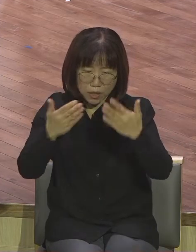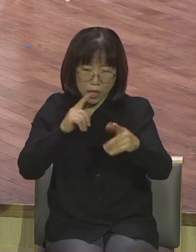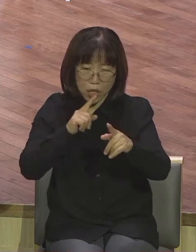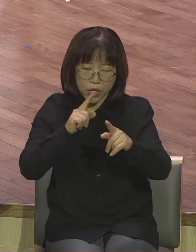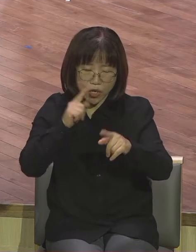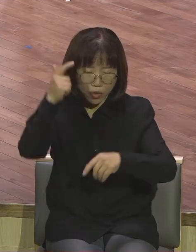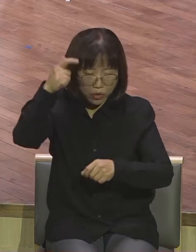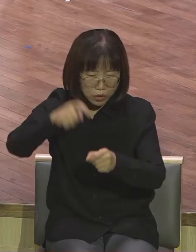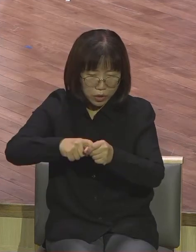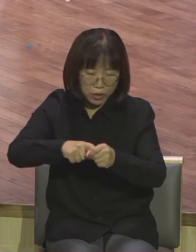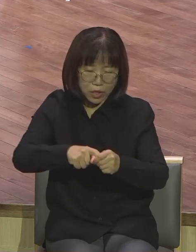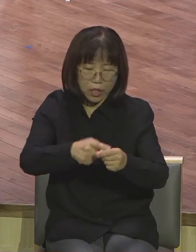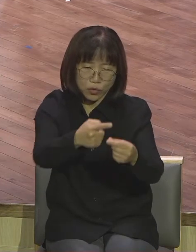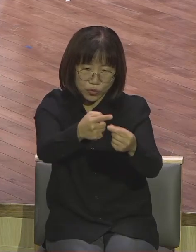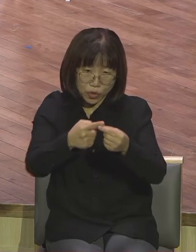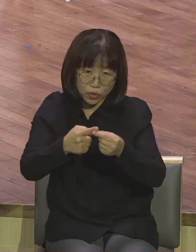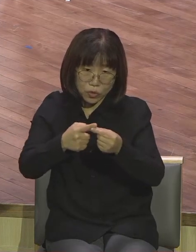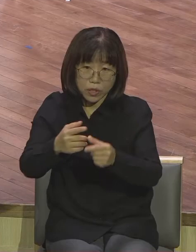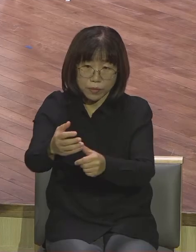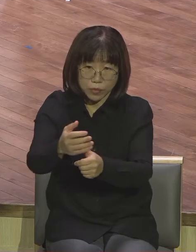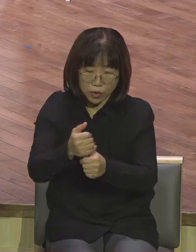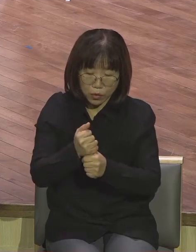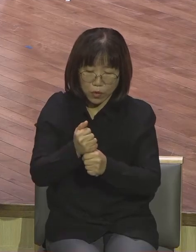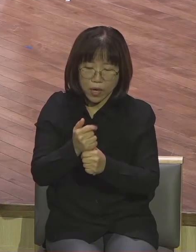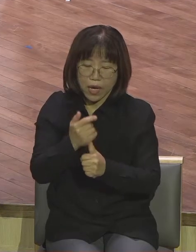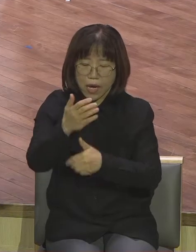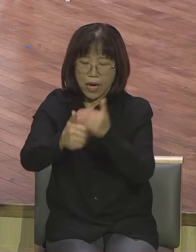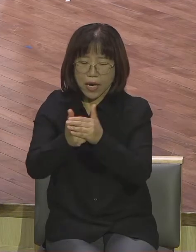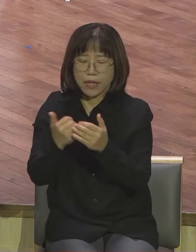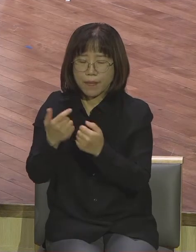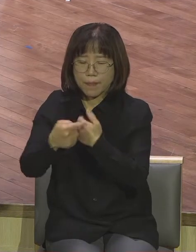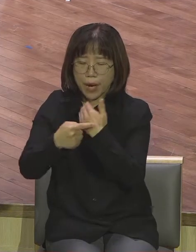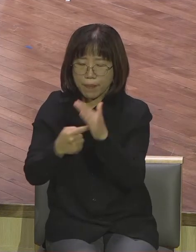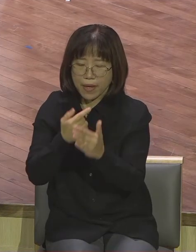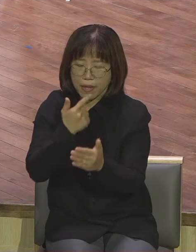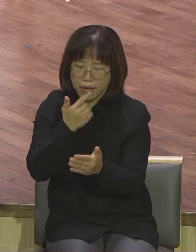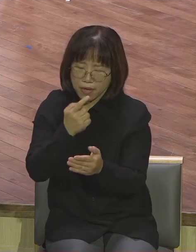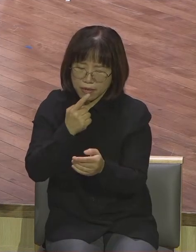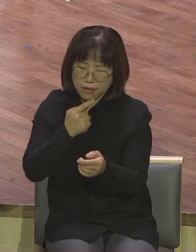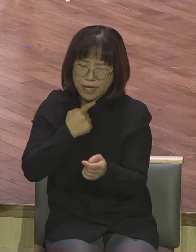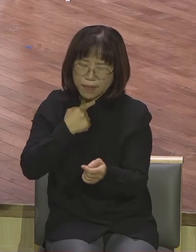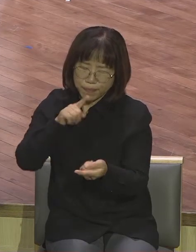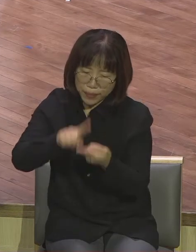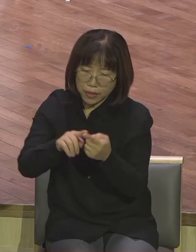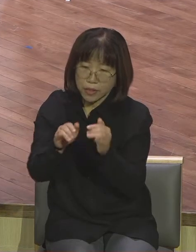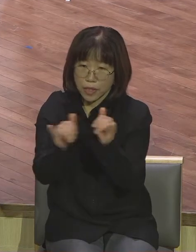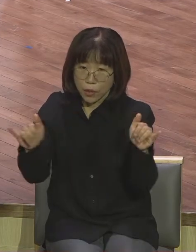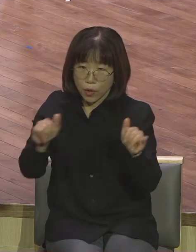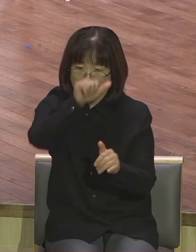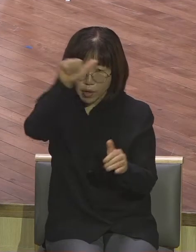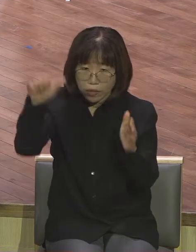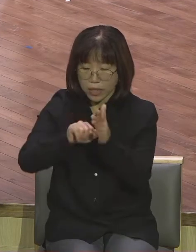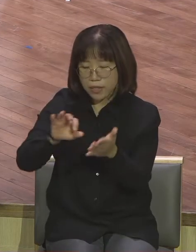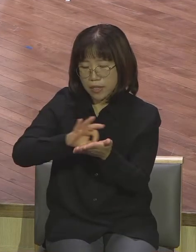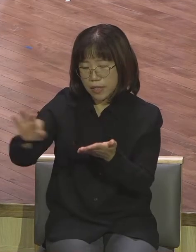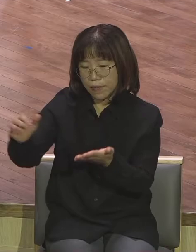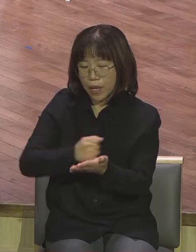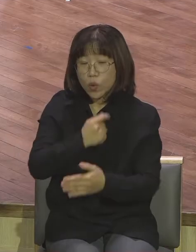한글자막 하나님 마음의 합판자로 일평생 쓰임받기를 소원하는 이 자리에 머리 숙인 사랑하는 모든 예원의